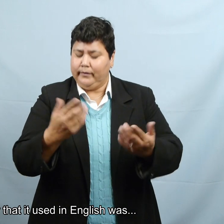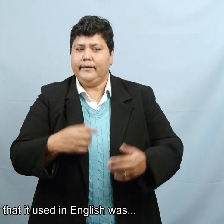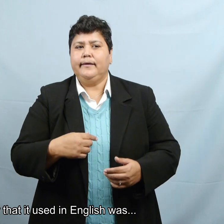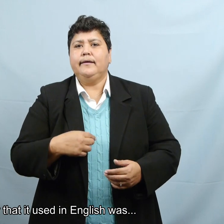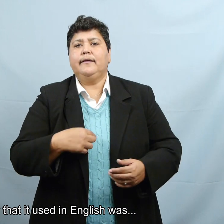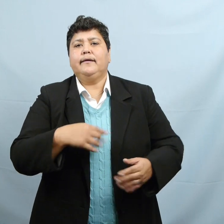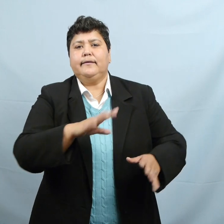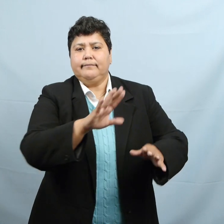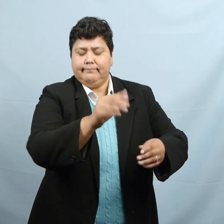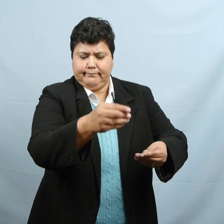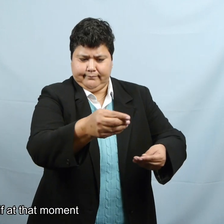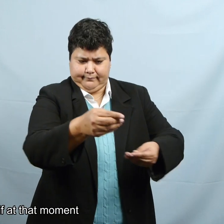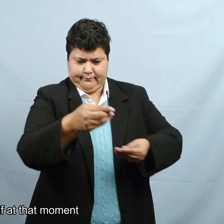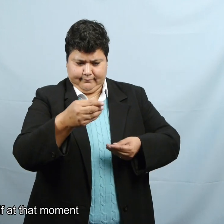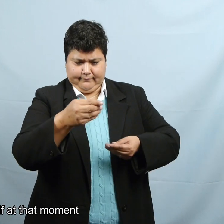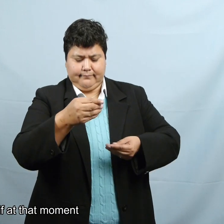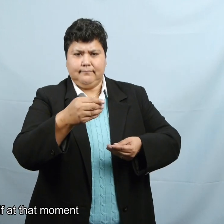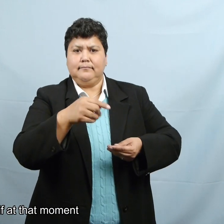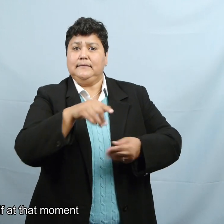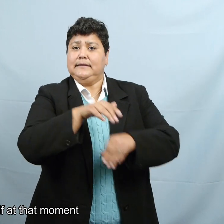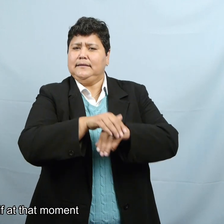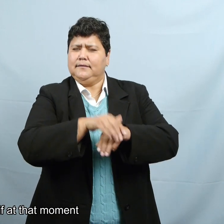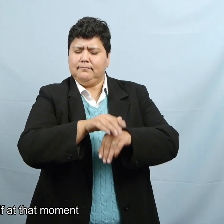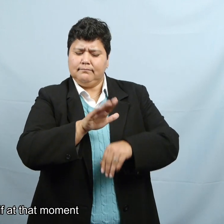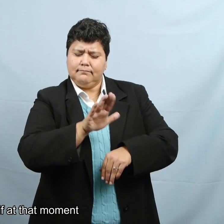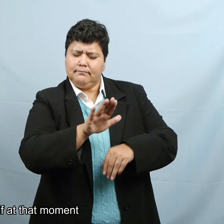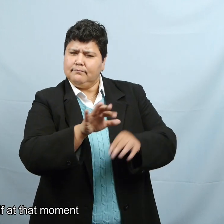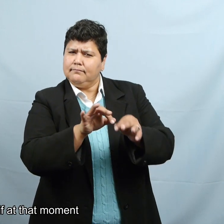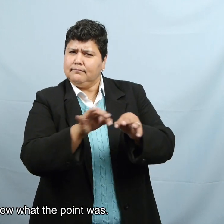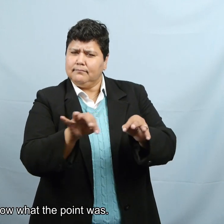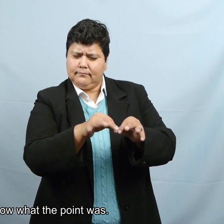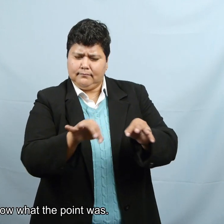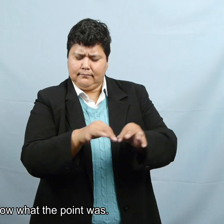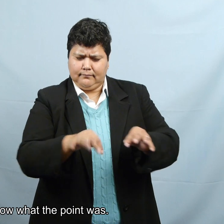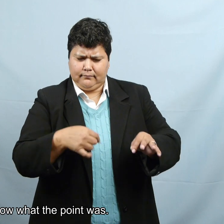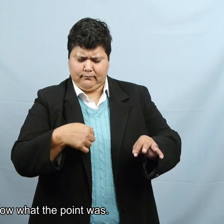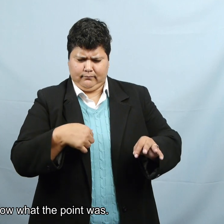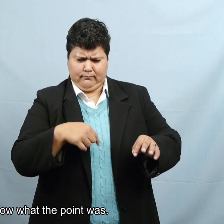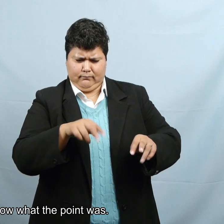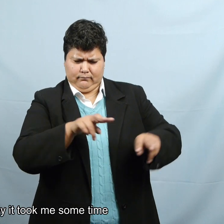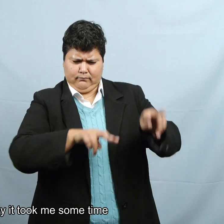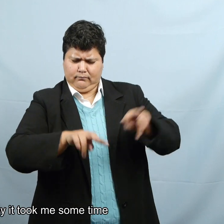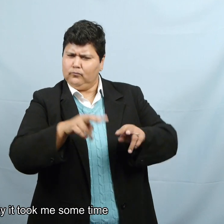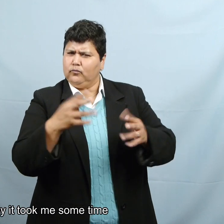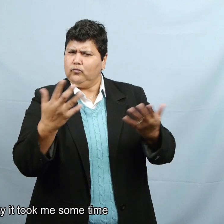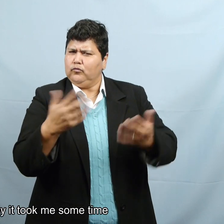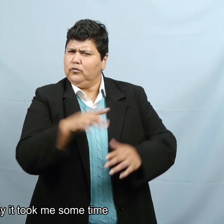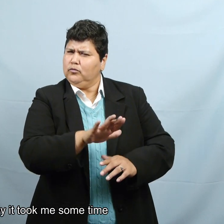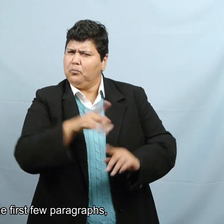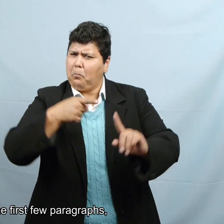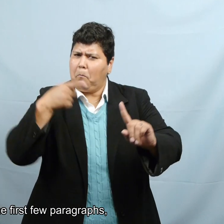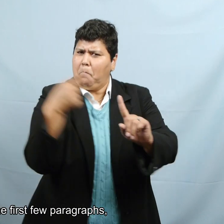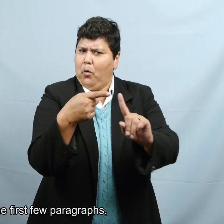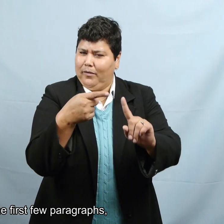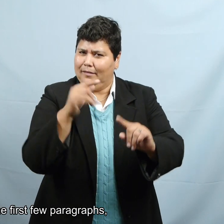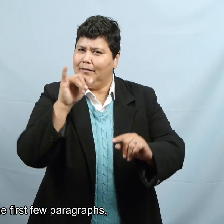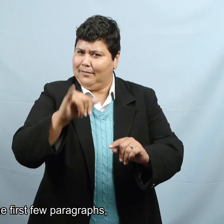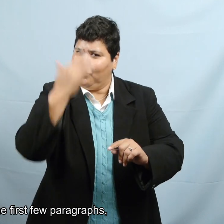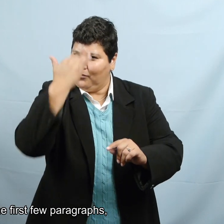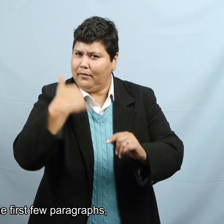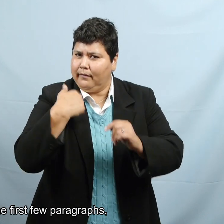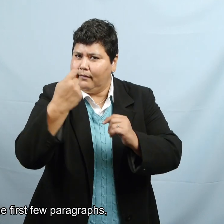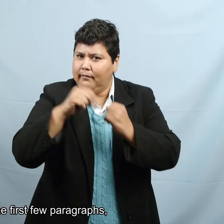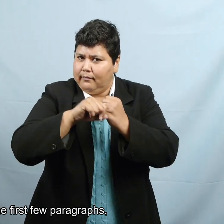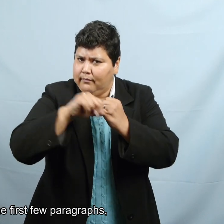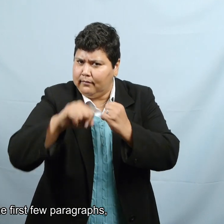como que de momento no sabía cuál era el punto. Y por eso me tomó cierto tiempo leer